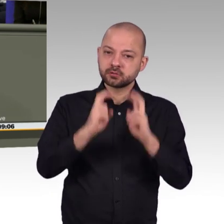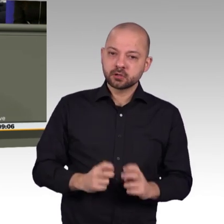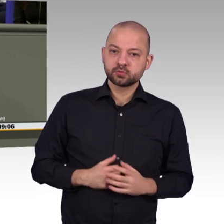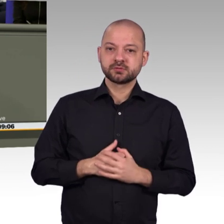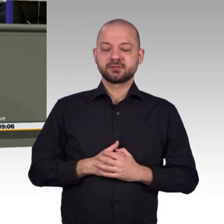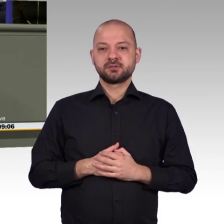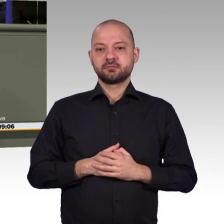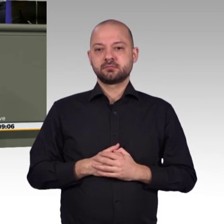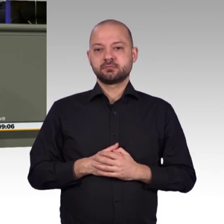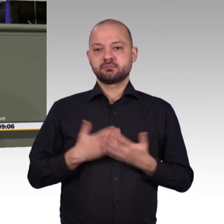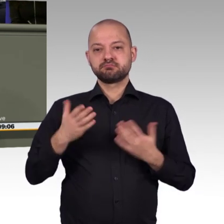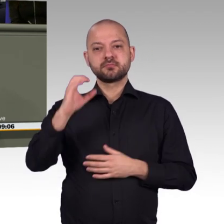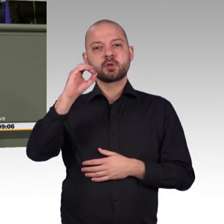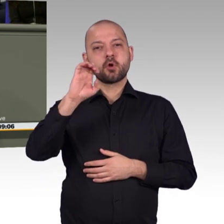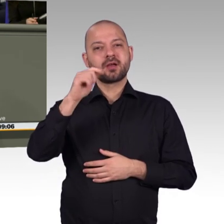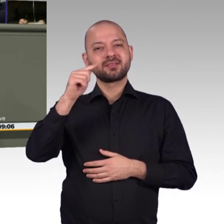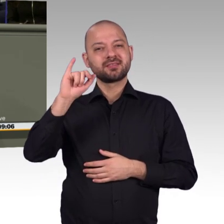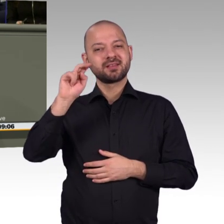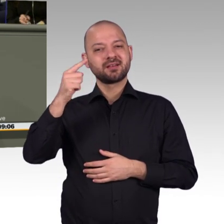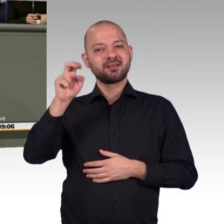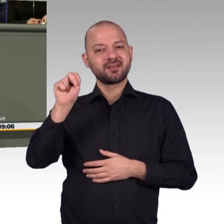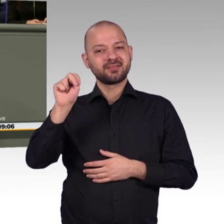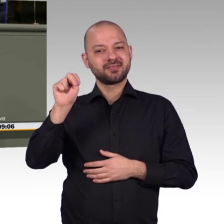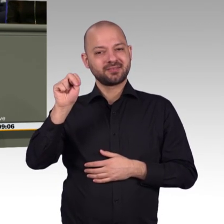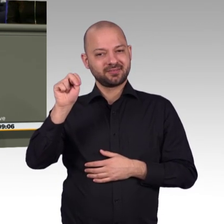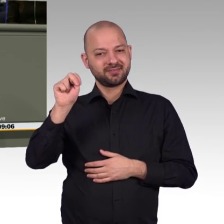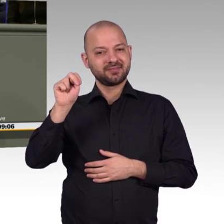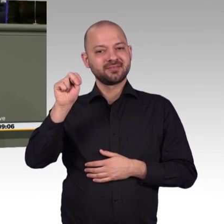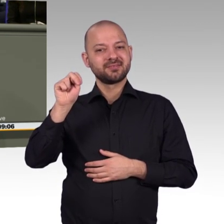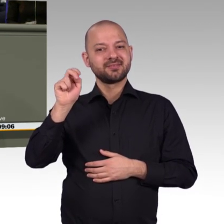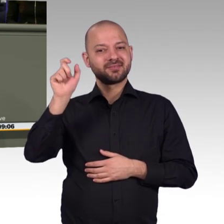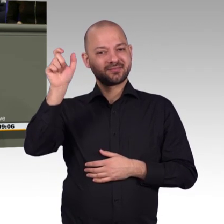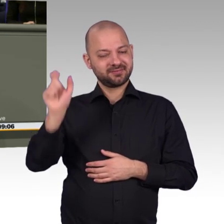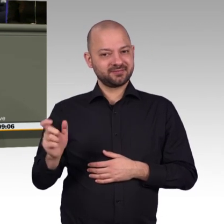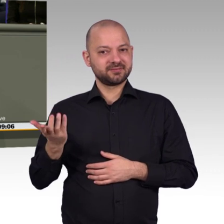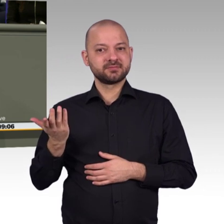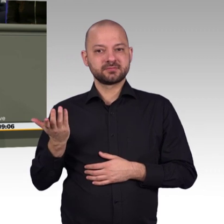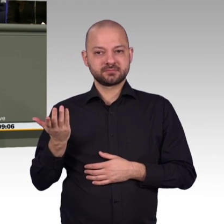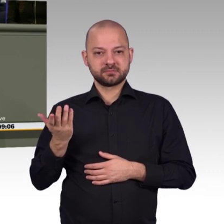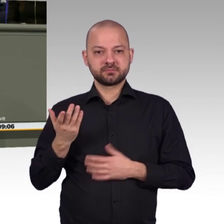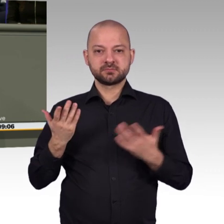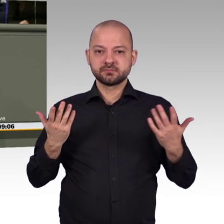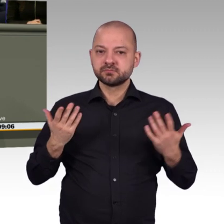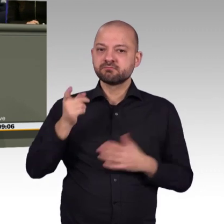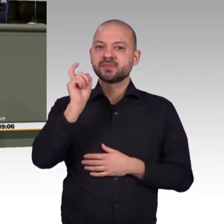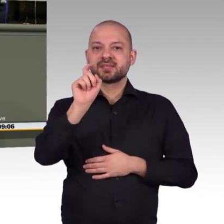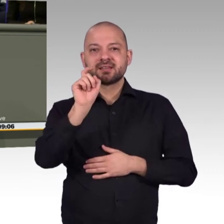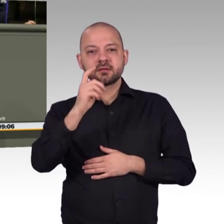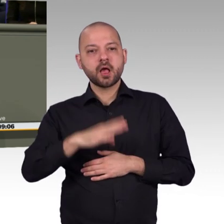weiterführen. Und wir müssen auch ganz besonders uns um die Eltern kümmern, weil man schon immer sehr stark merkt, dass schon in den unteren Stufen